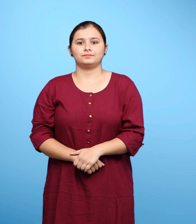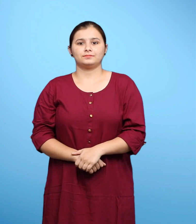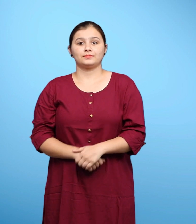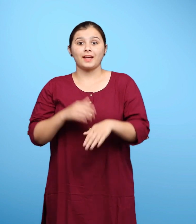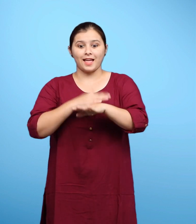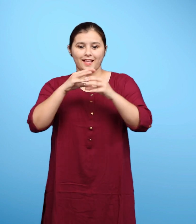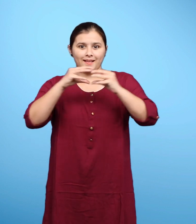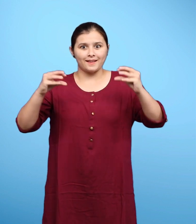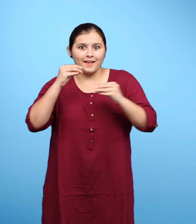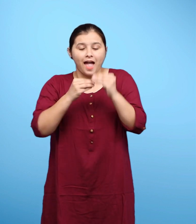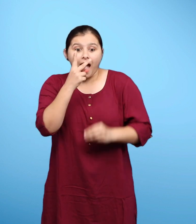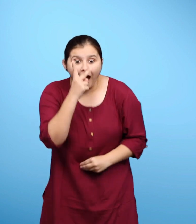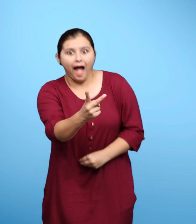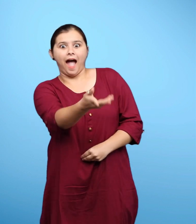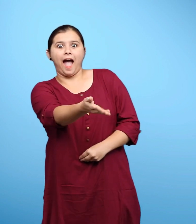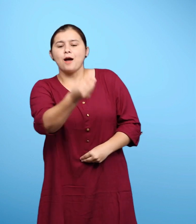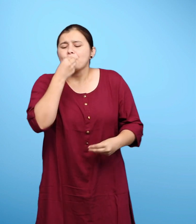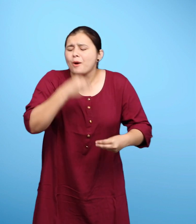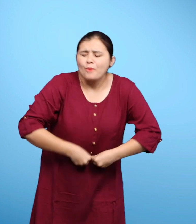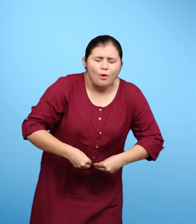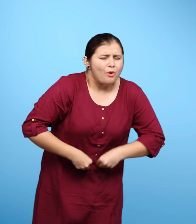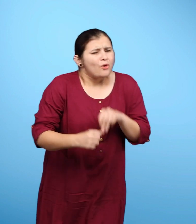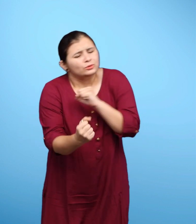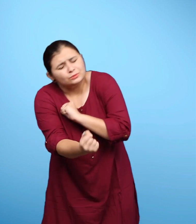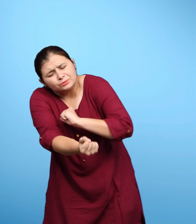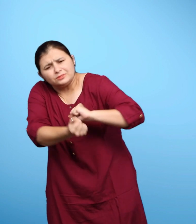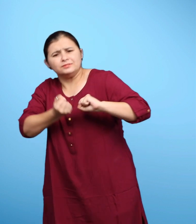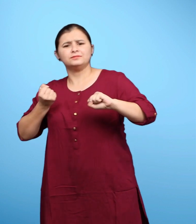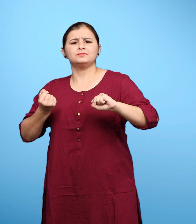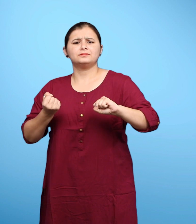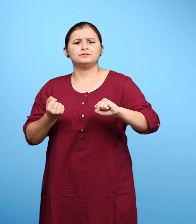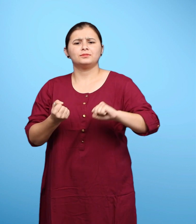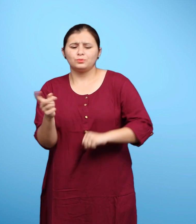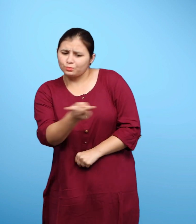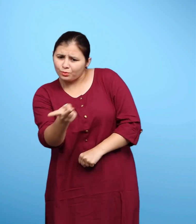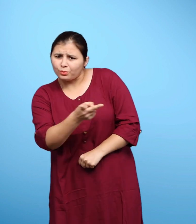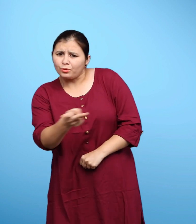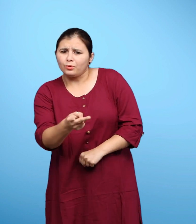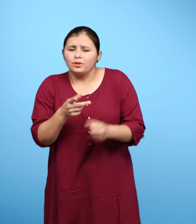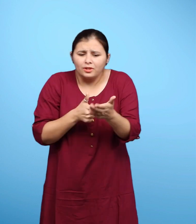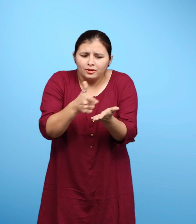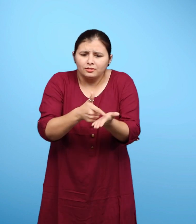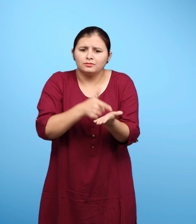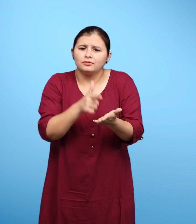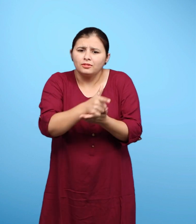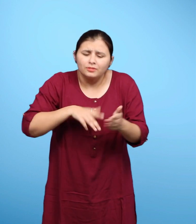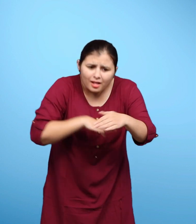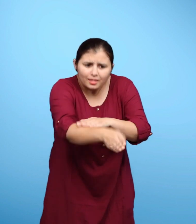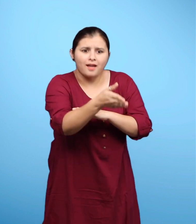ककड़ी देखकर उनकी भूख और तेज हो गई वे दोनों खेत के भीतर पहुँचे